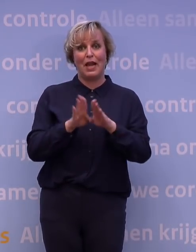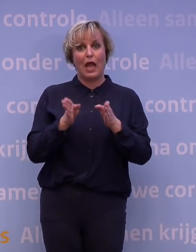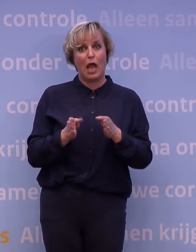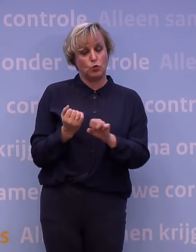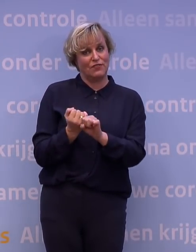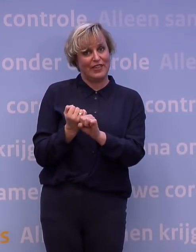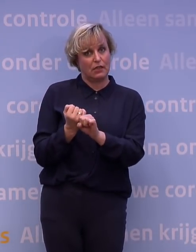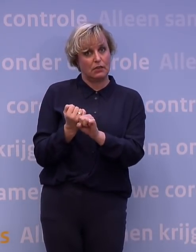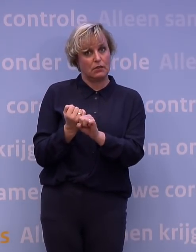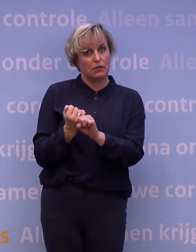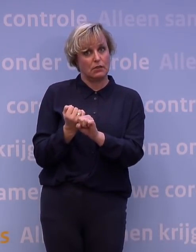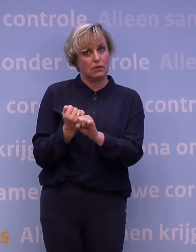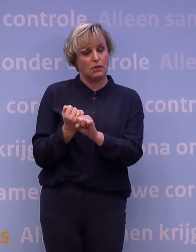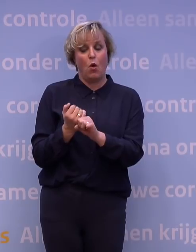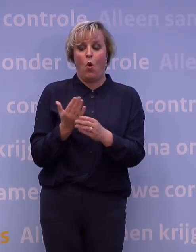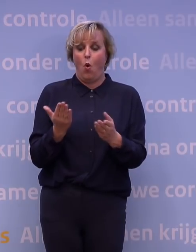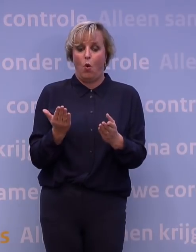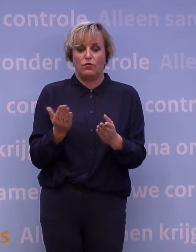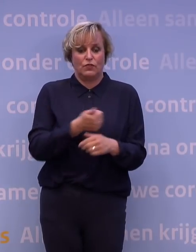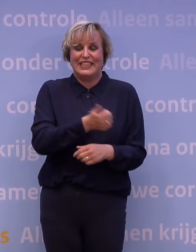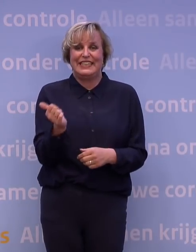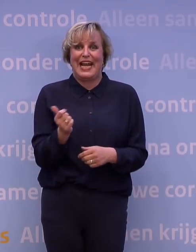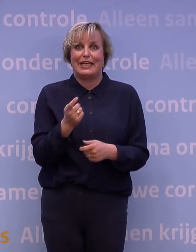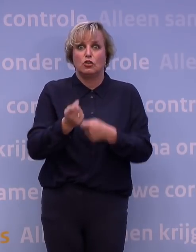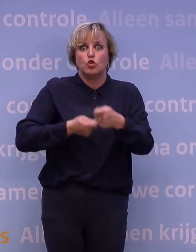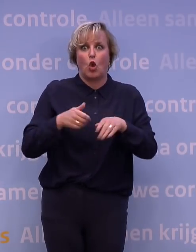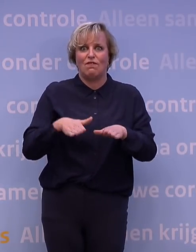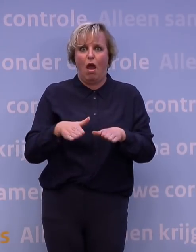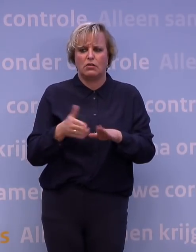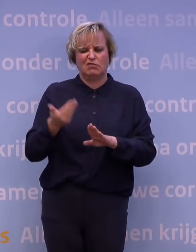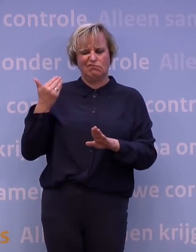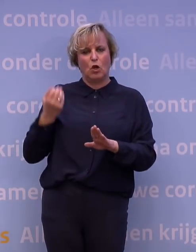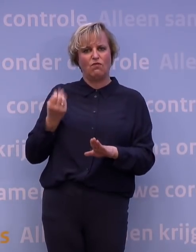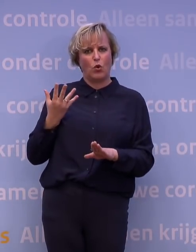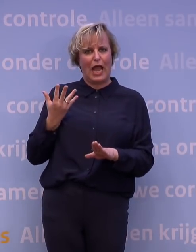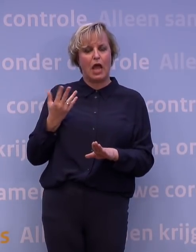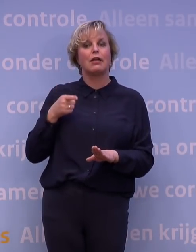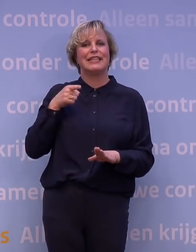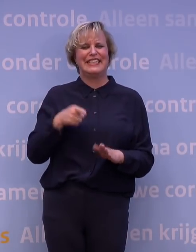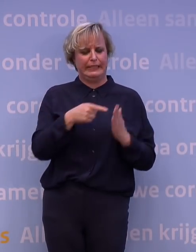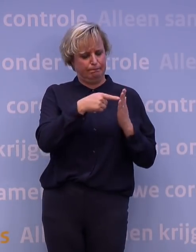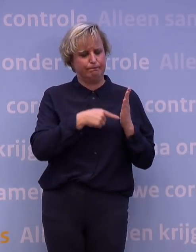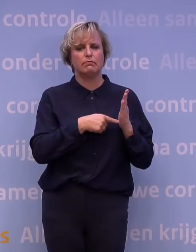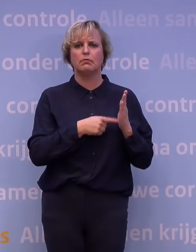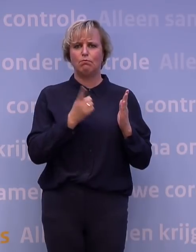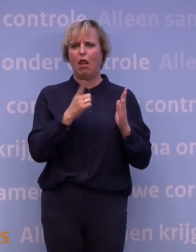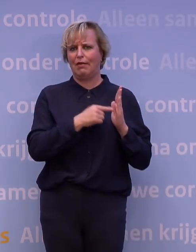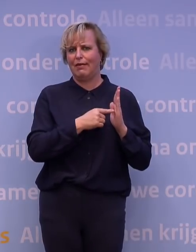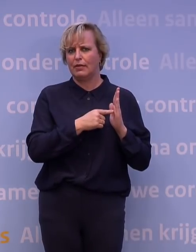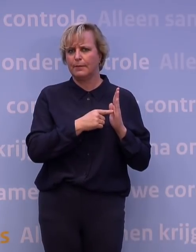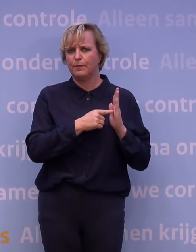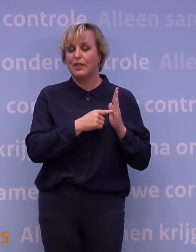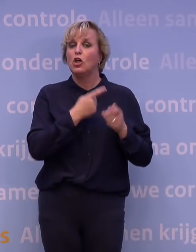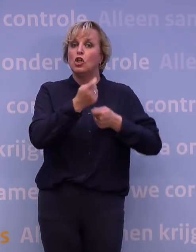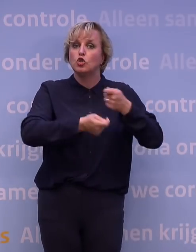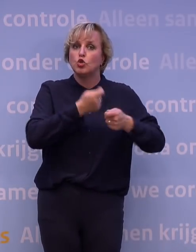stond, voor iedereen die op zorg heeft moeten wachten in het voorjaar, zijn dit geen abstracte getallen. Een overbelaste